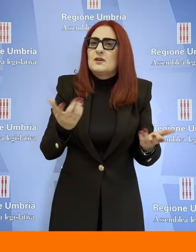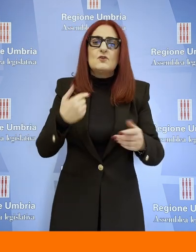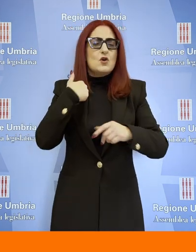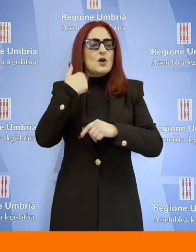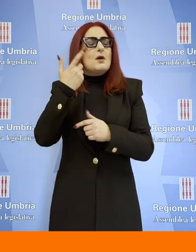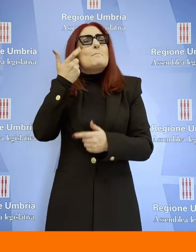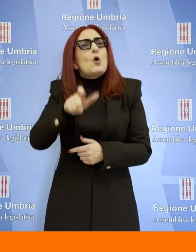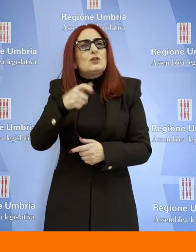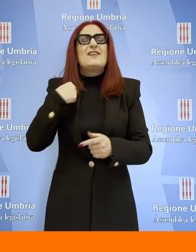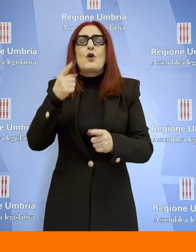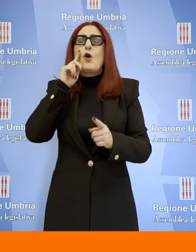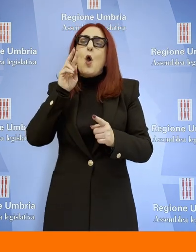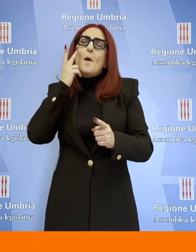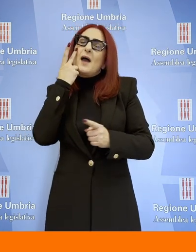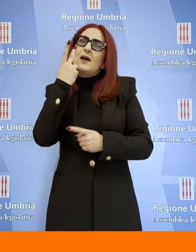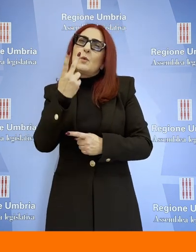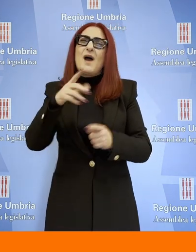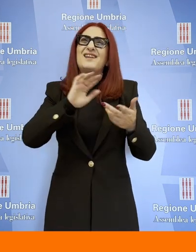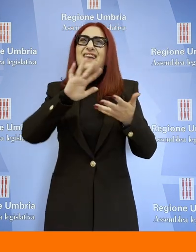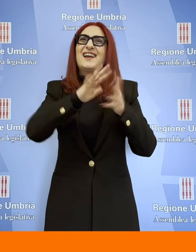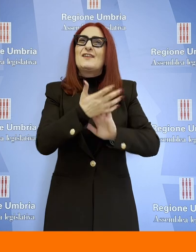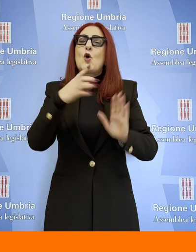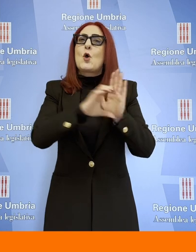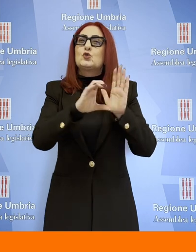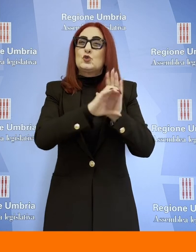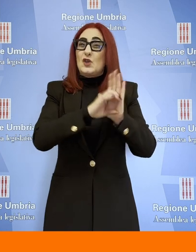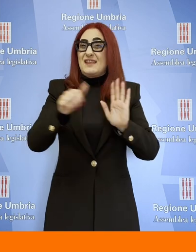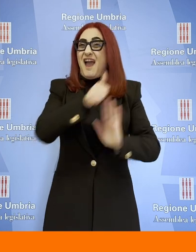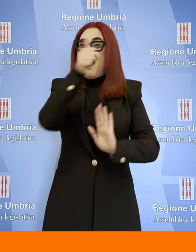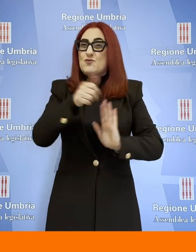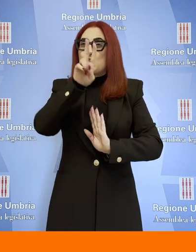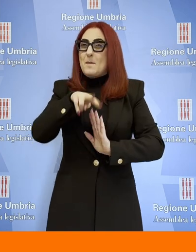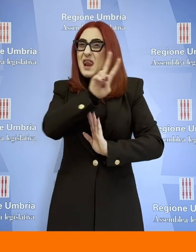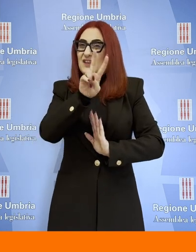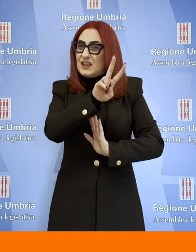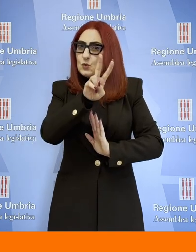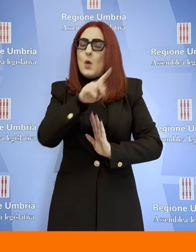la regione Umbria mi sembra aver fatto un passo in più nella direzione di un